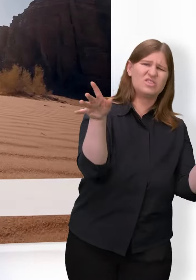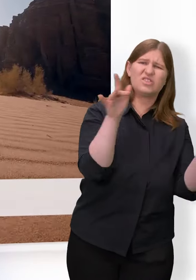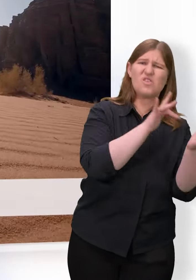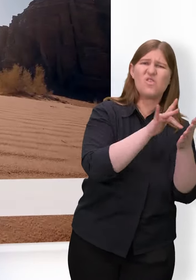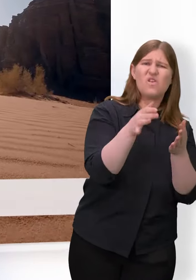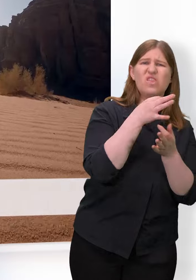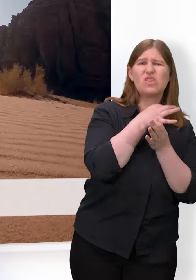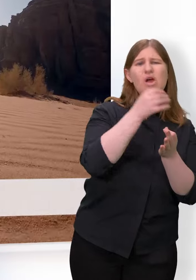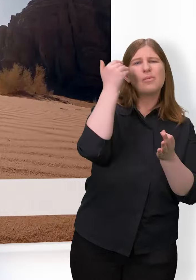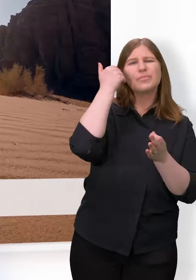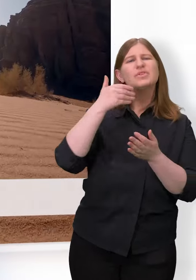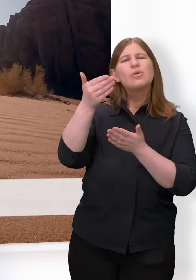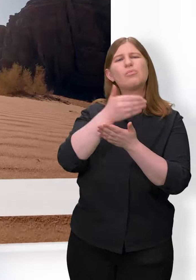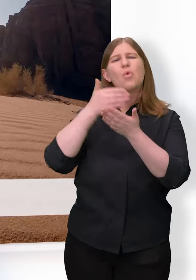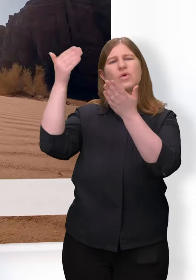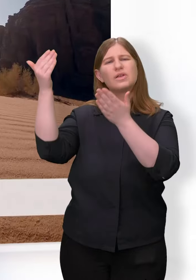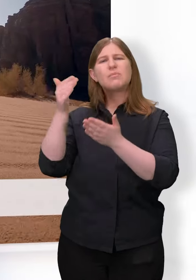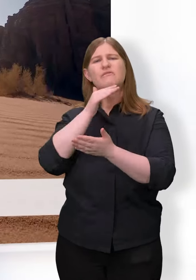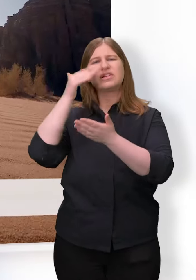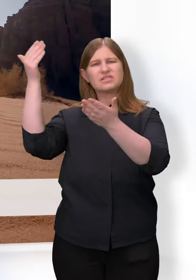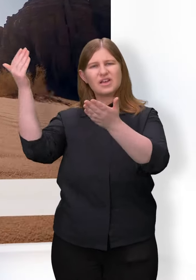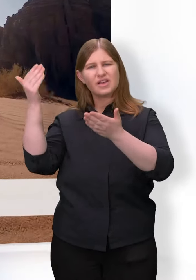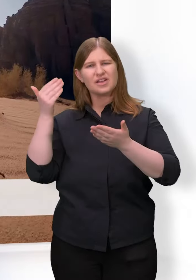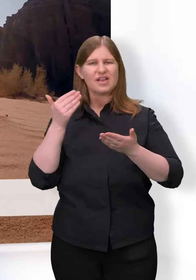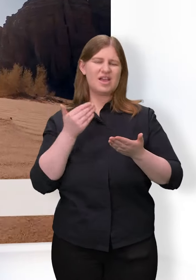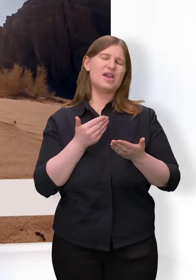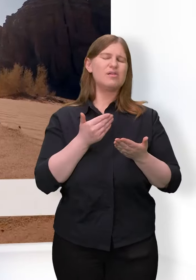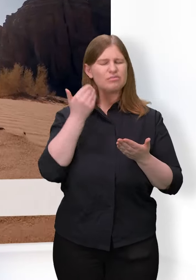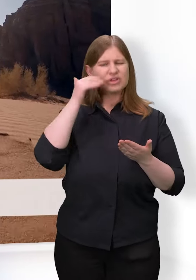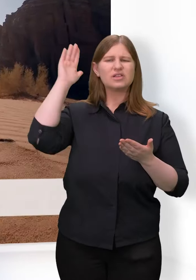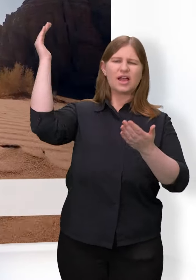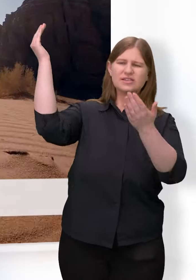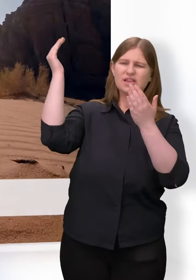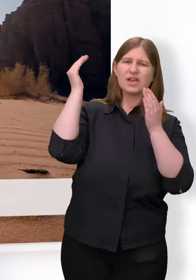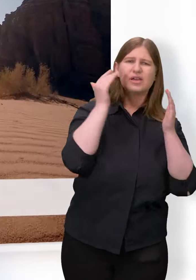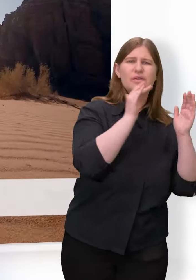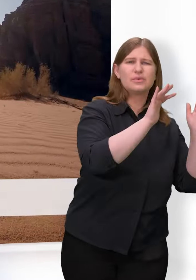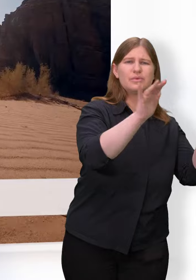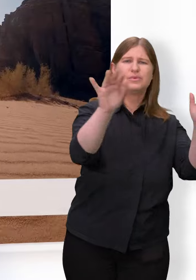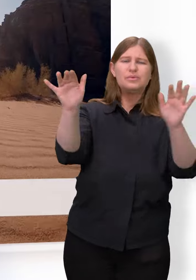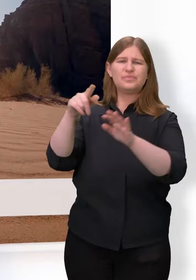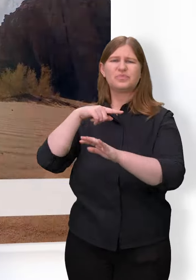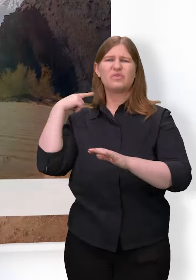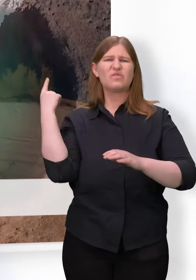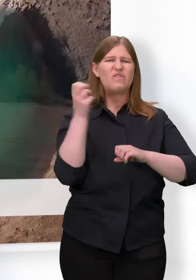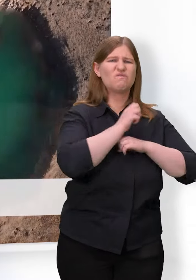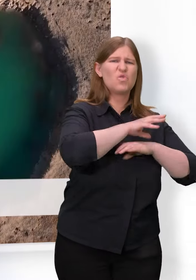Wüstennot, sei um uns mit deinem Singen, sei